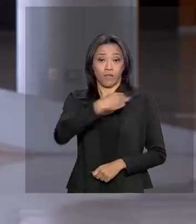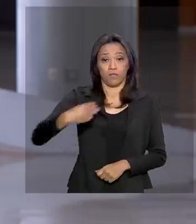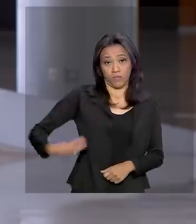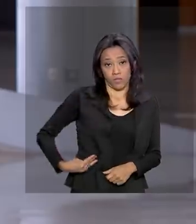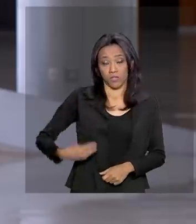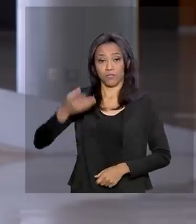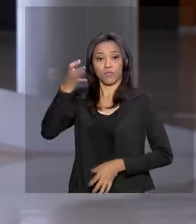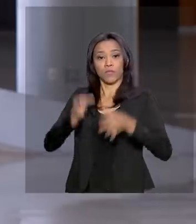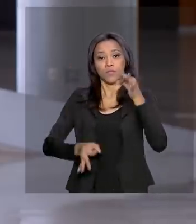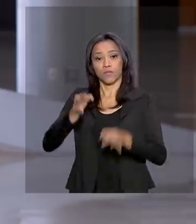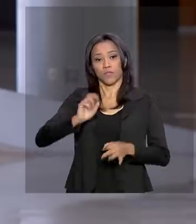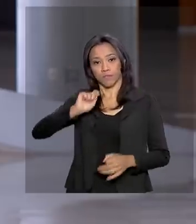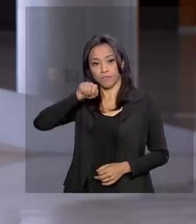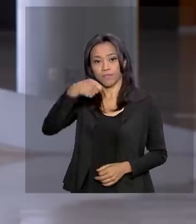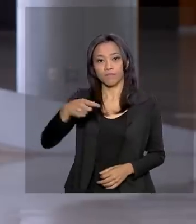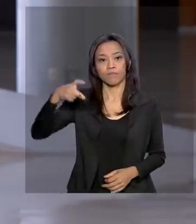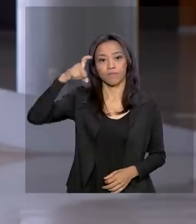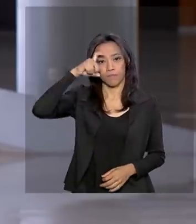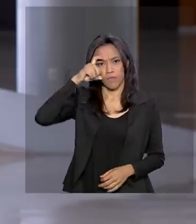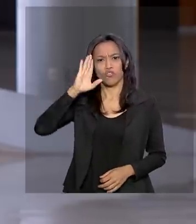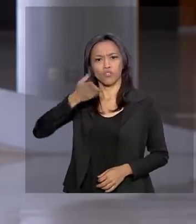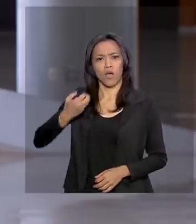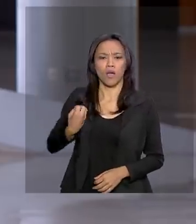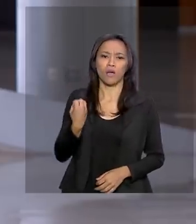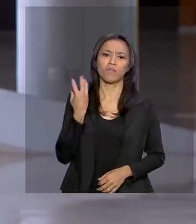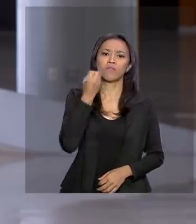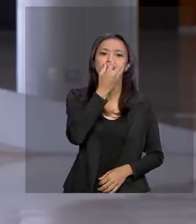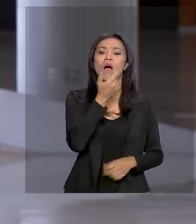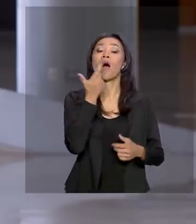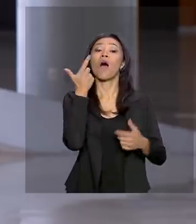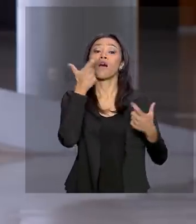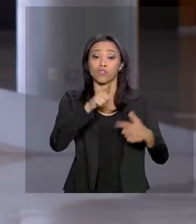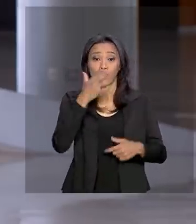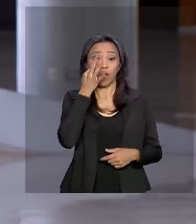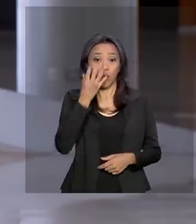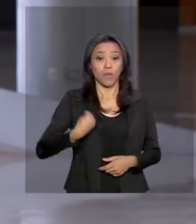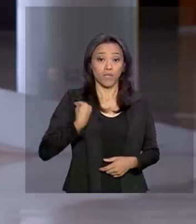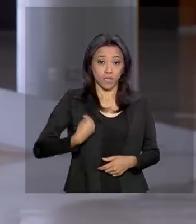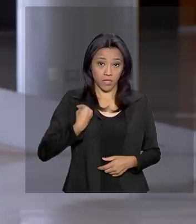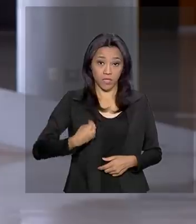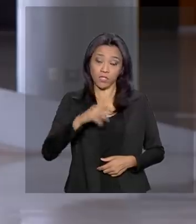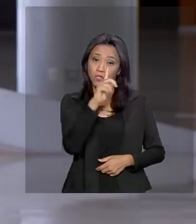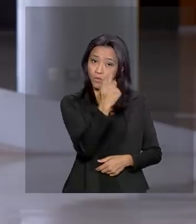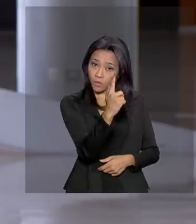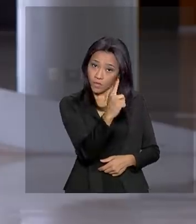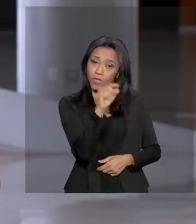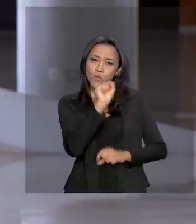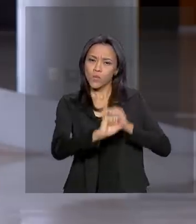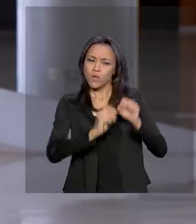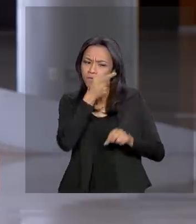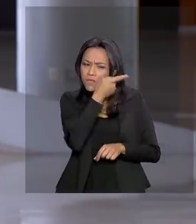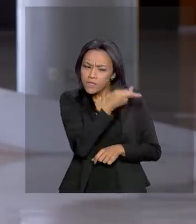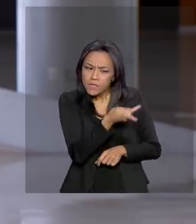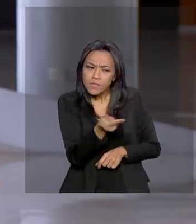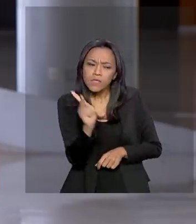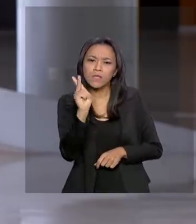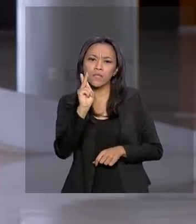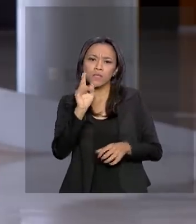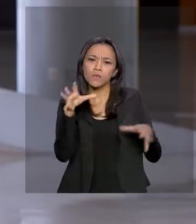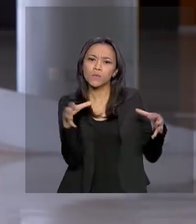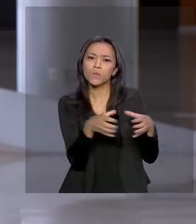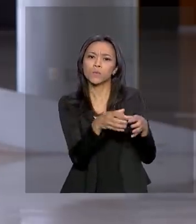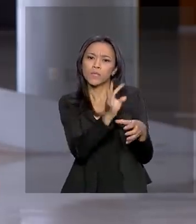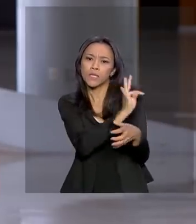Justiça, Sérgio Moro, já está em Goiânia, onde realiza a primeira visita técnica, as forças de segurança envolvidas no